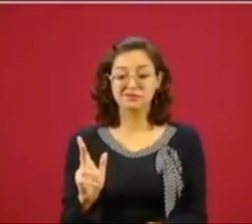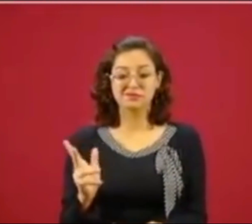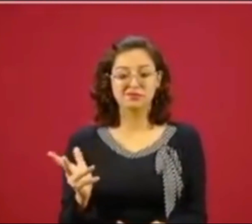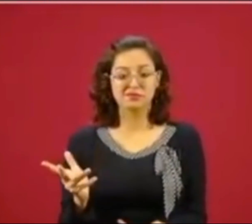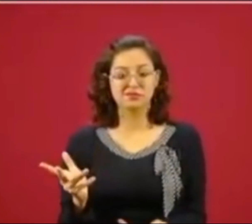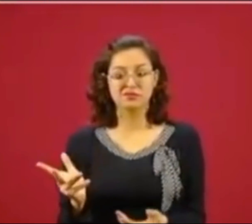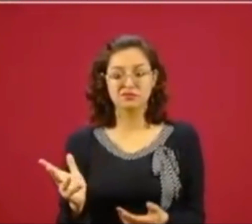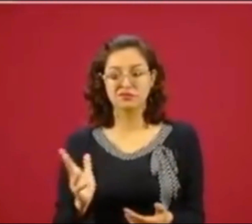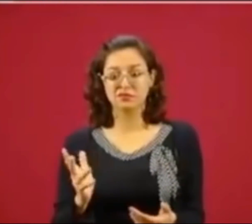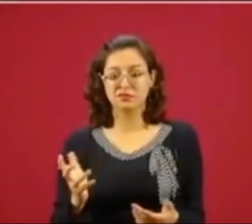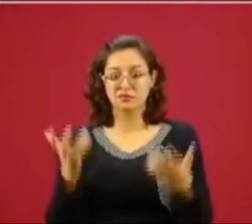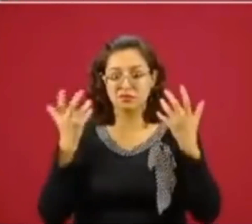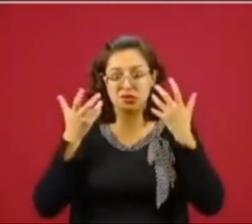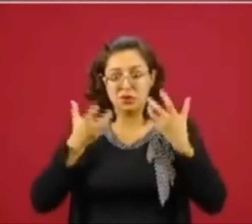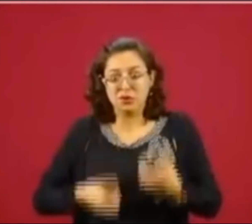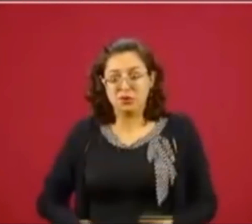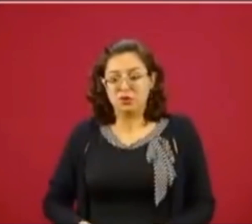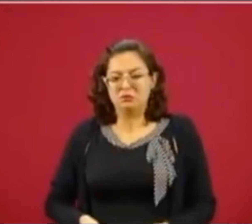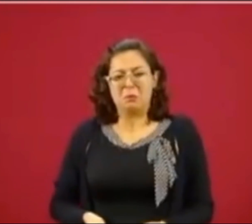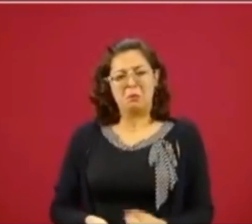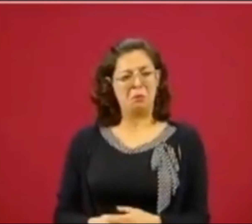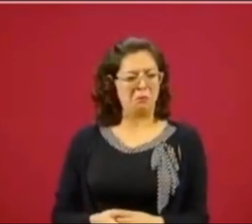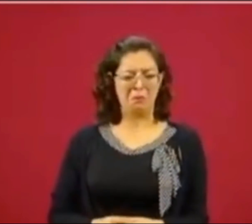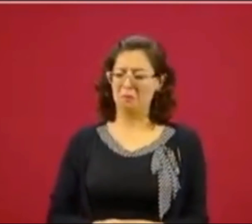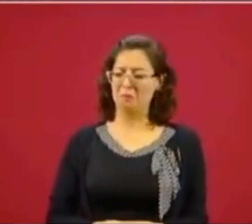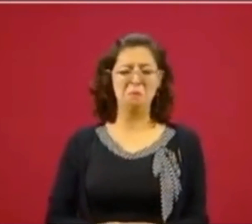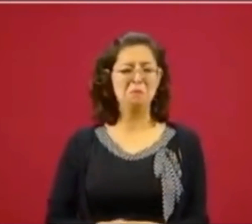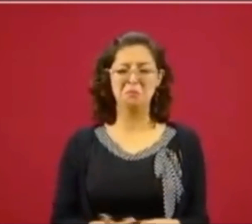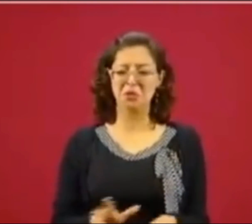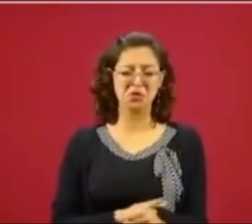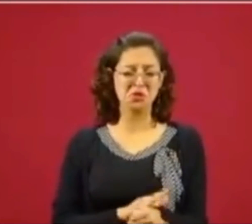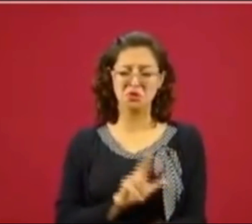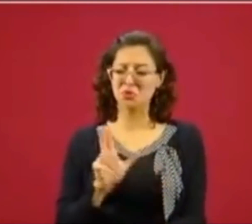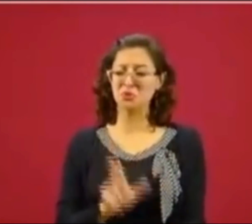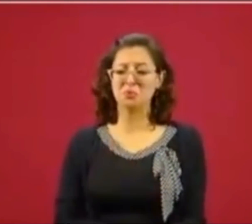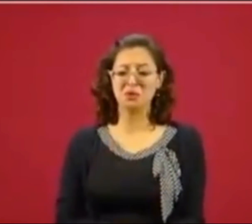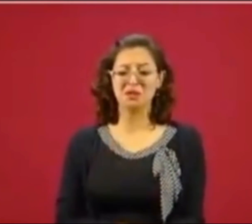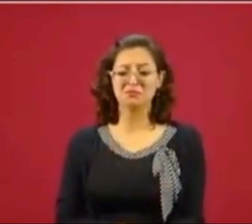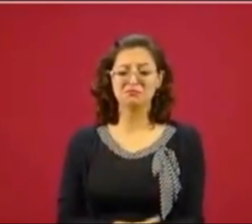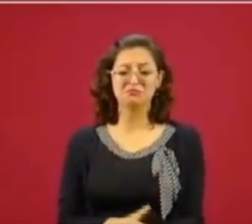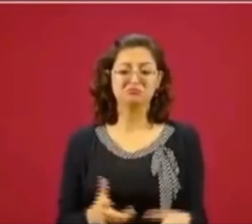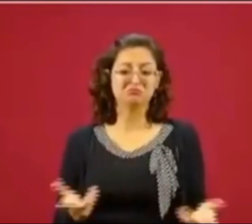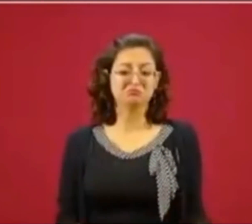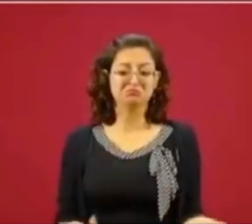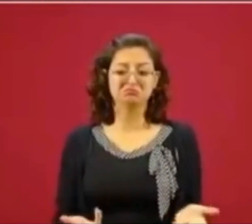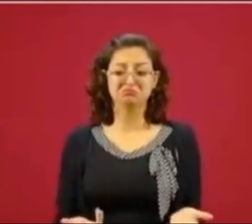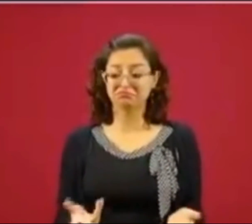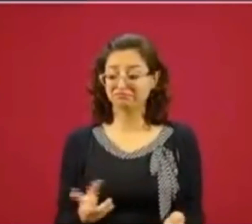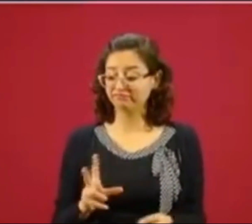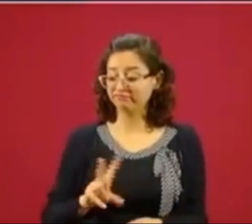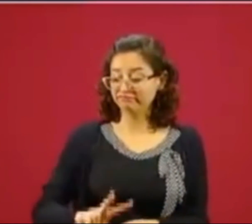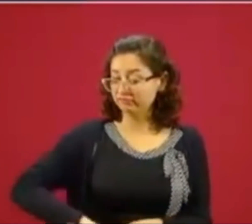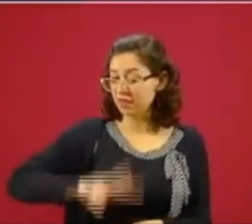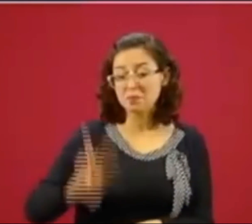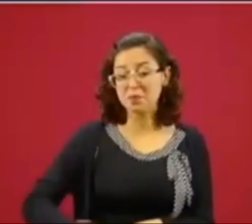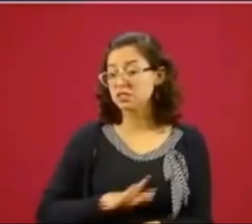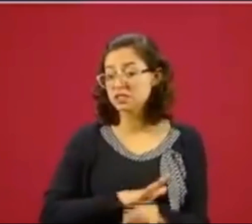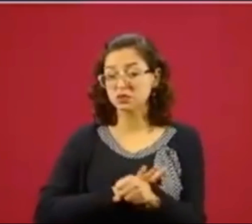alarmarse esto es normal la verdad es que se está llevando a cabo una transformación